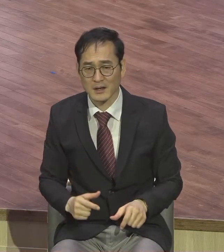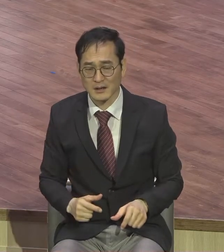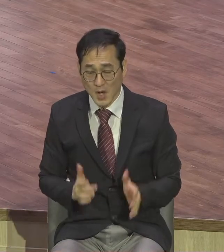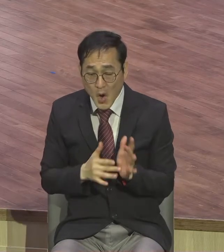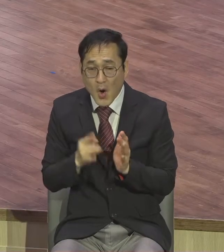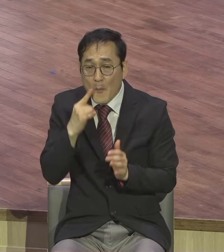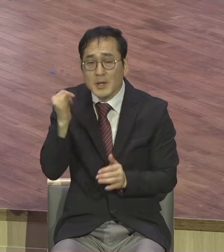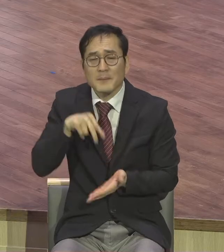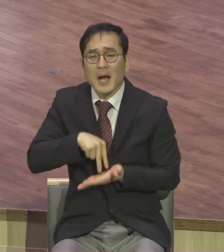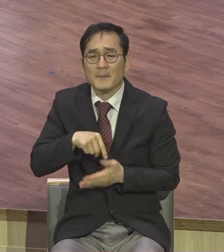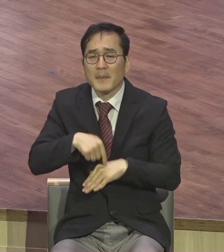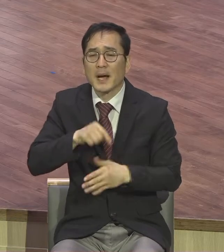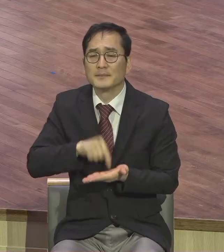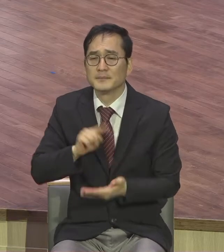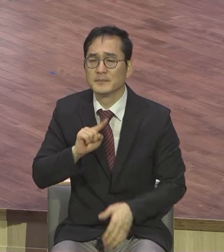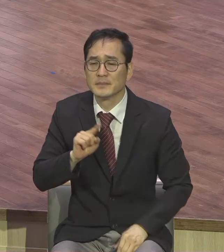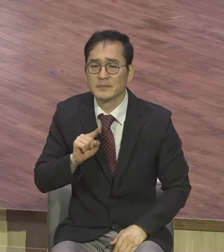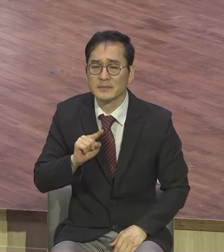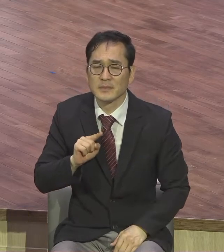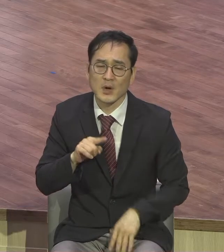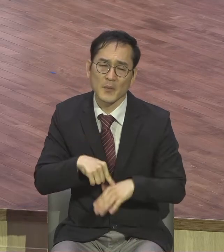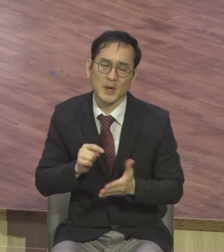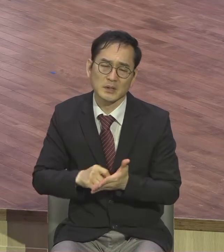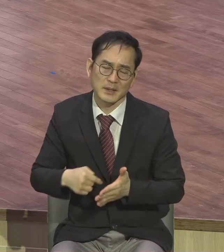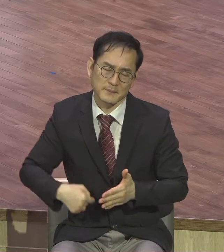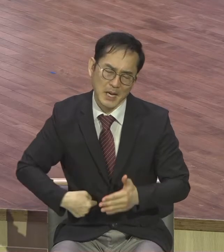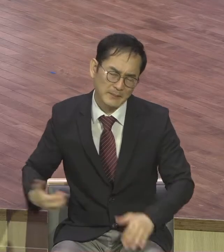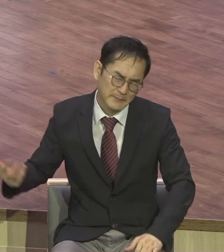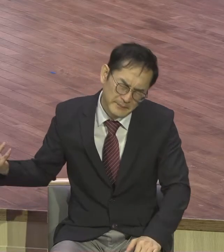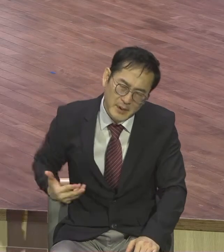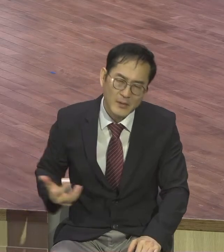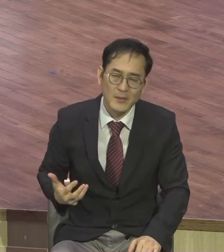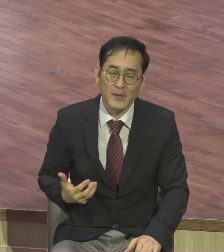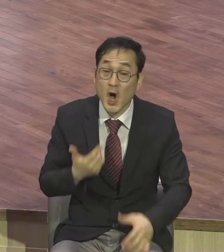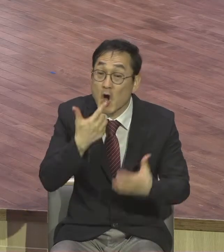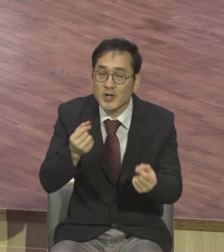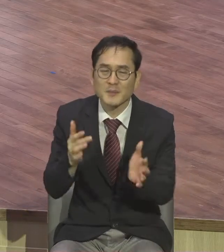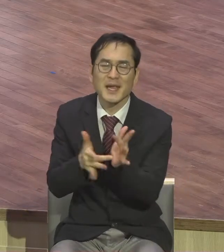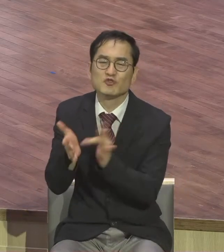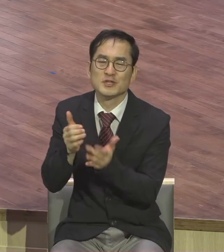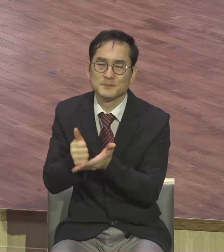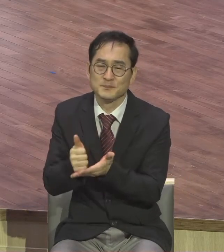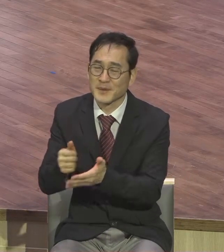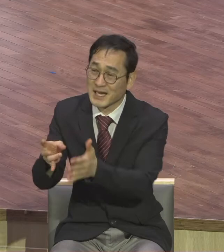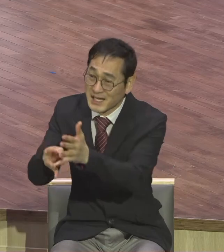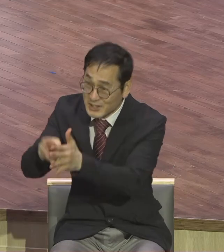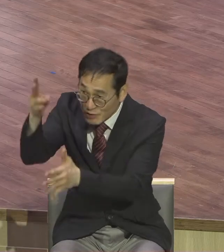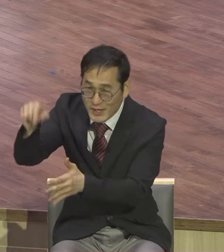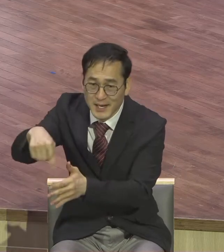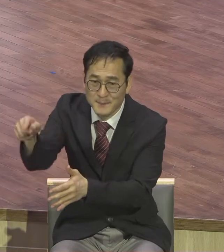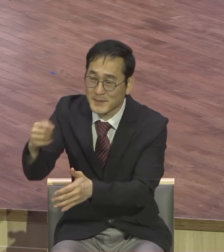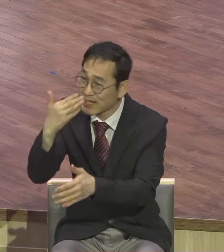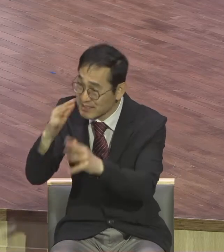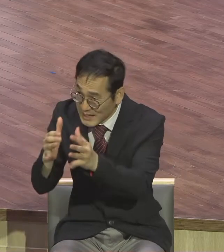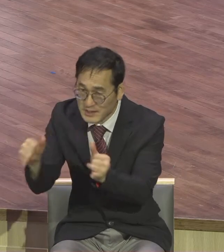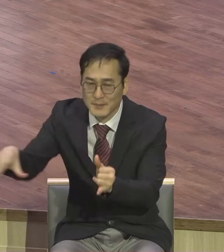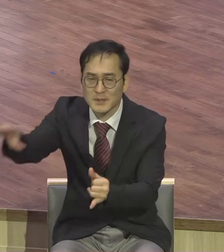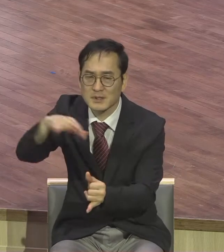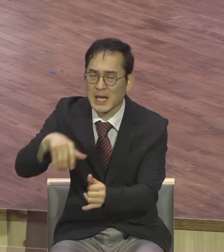인류를 구원하러 오신 구원하러 오신 메시아로서 너무너무 불쌍하잖아요 왜